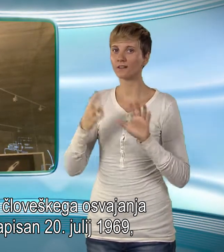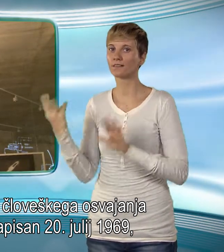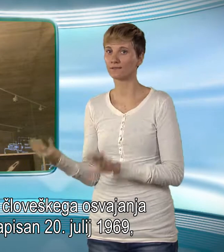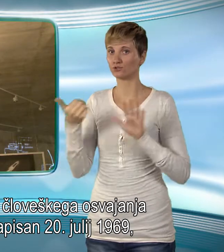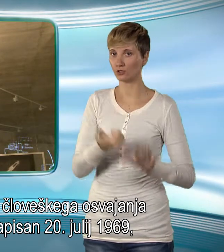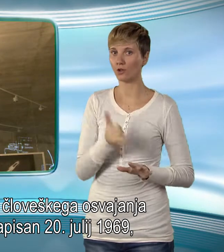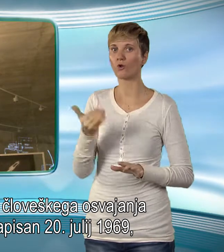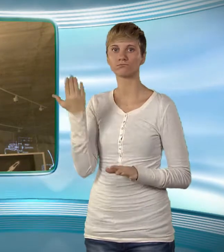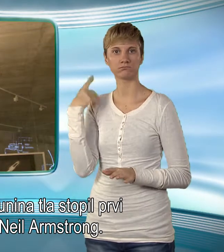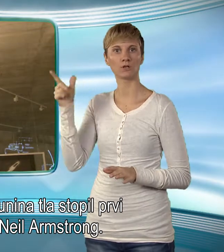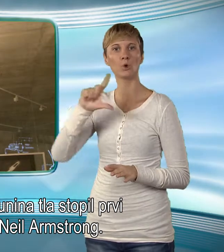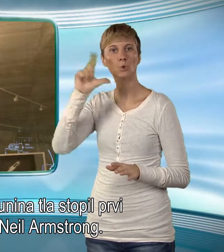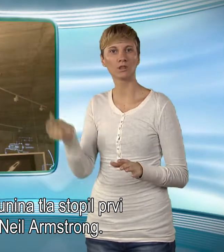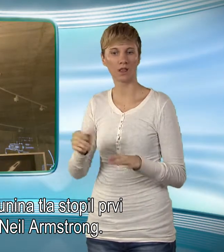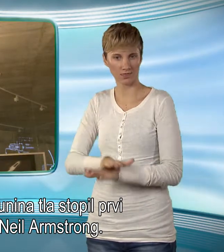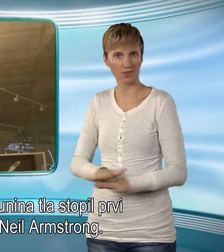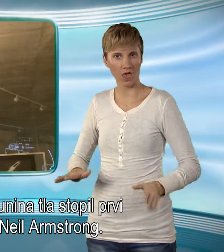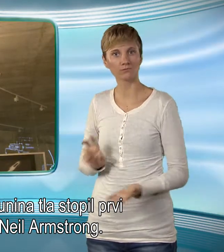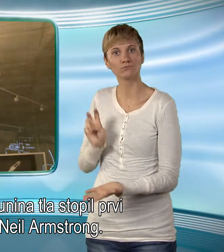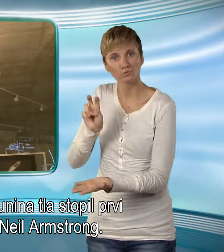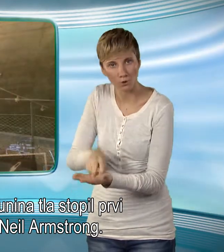Luni na tla stovlj prvi človek Neil Armstrong.